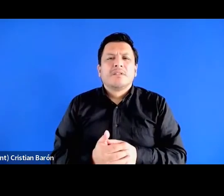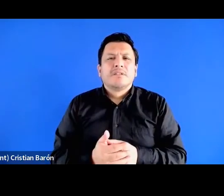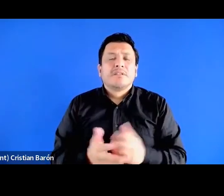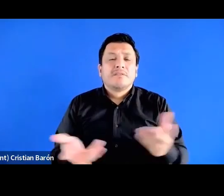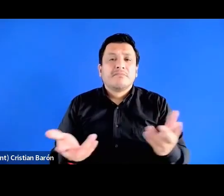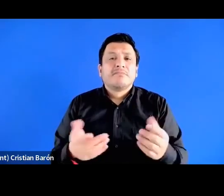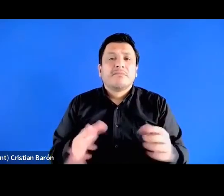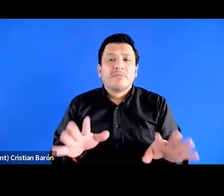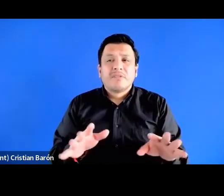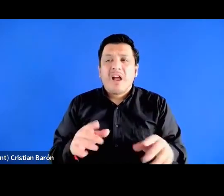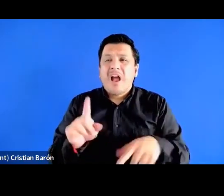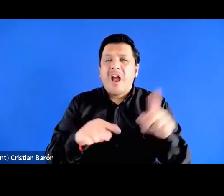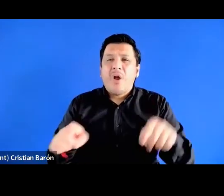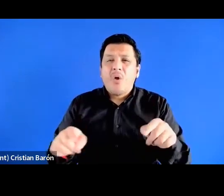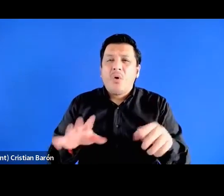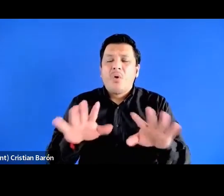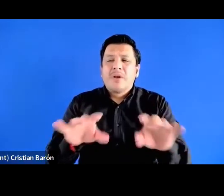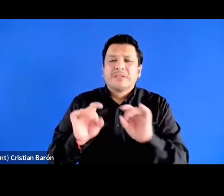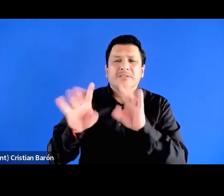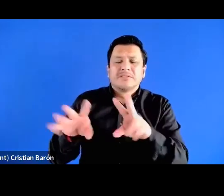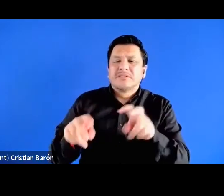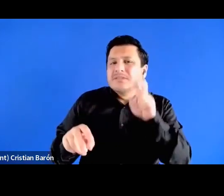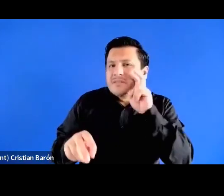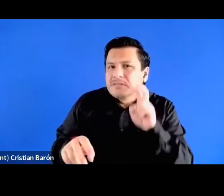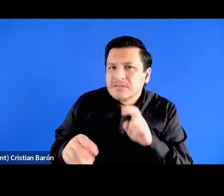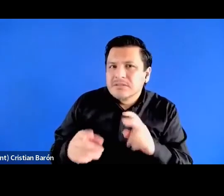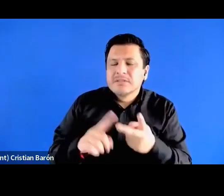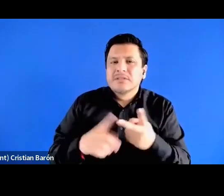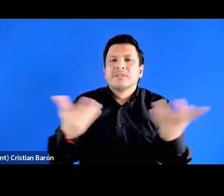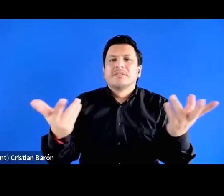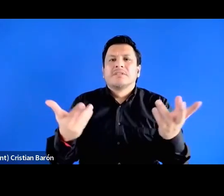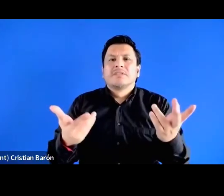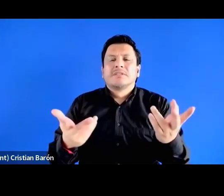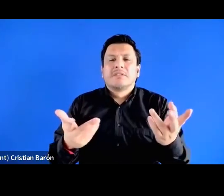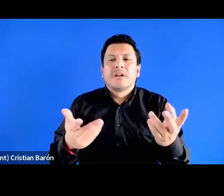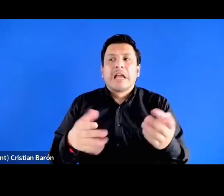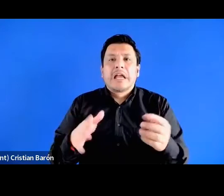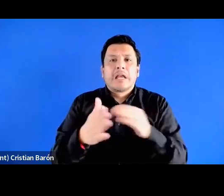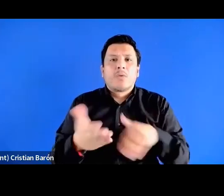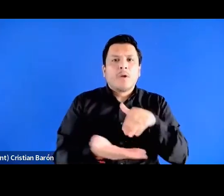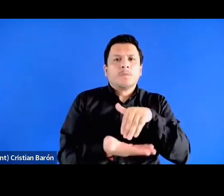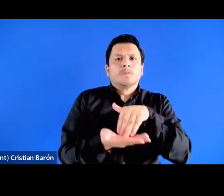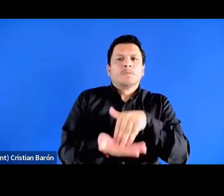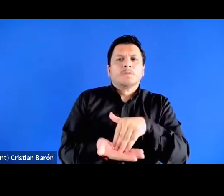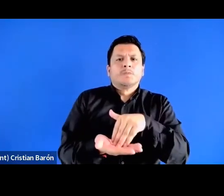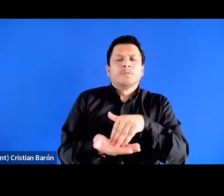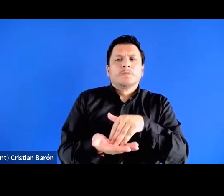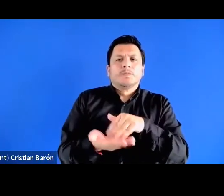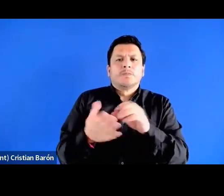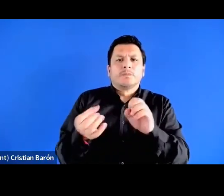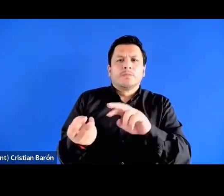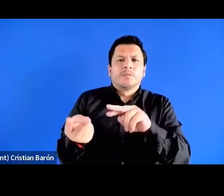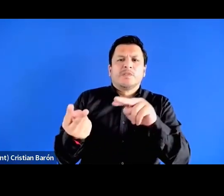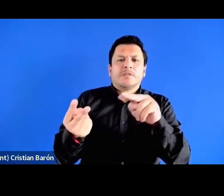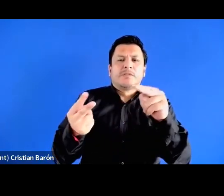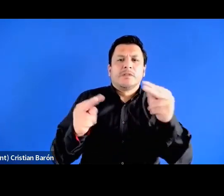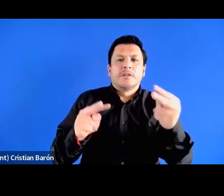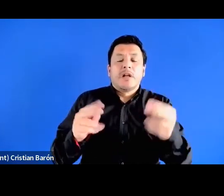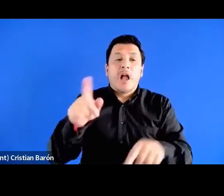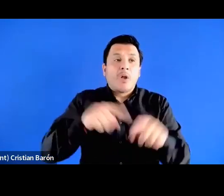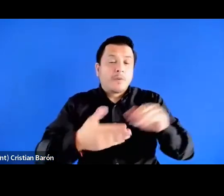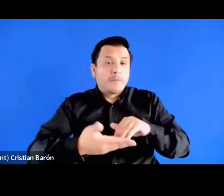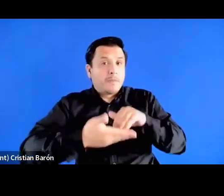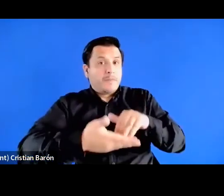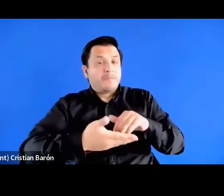pues xenófobo, sexista, es decir, que se han parado justamente, que ha invertido el signo emancipador de la